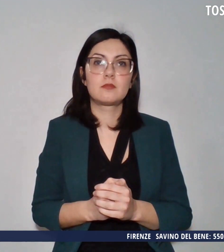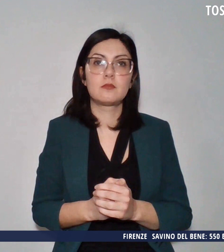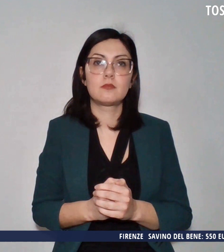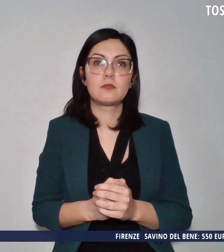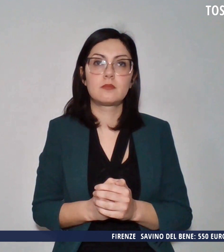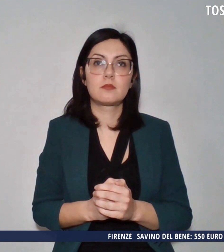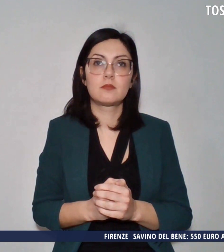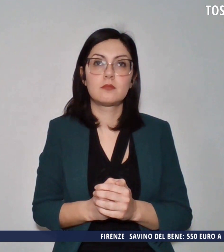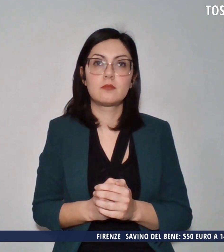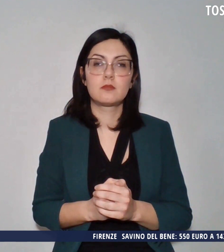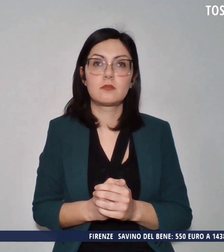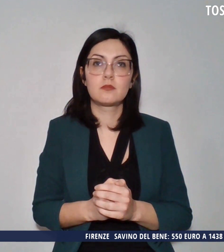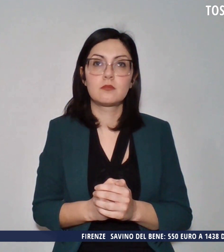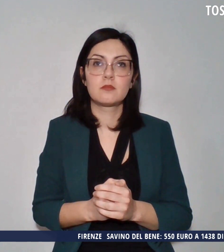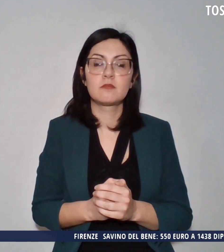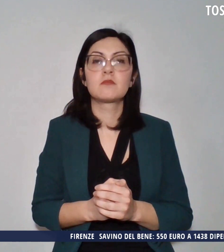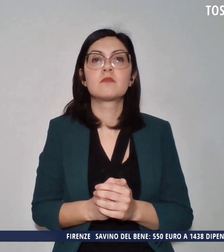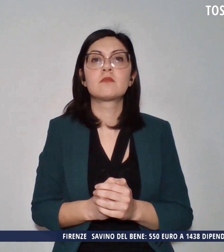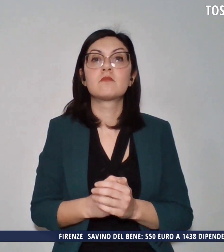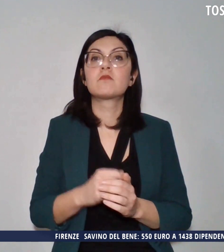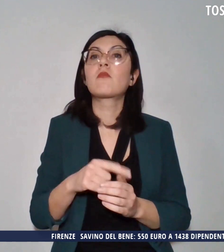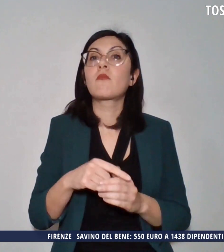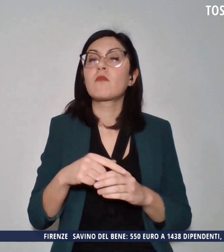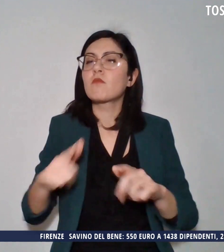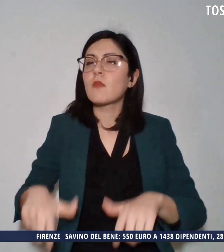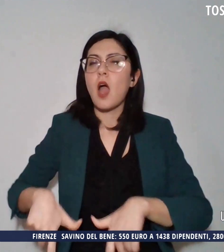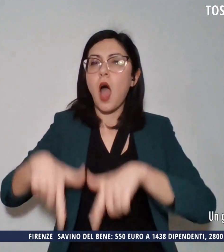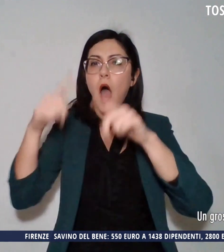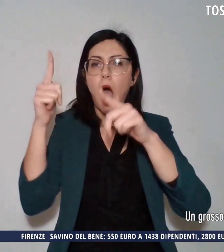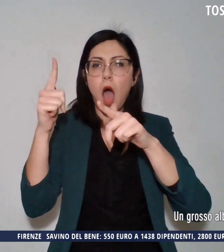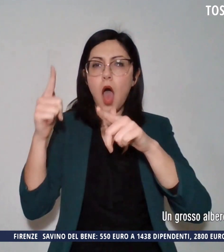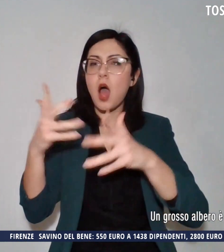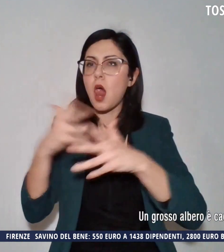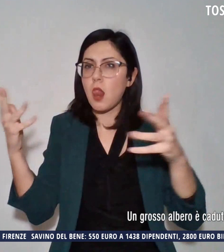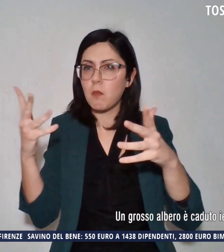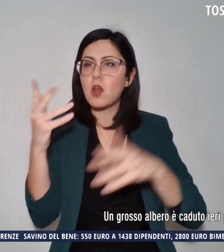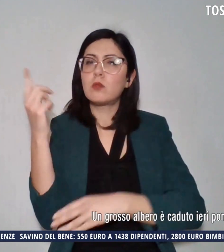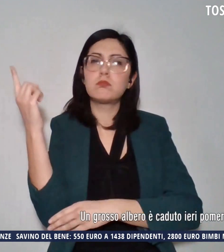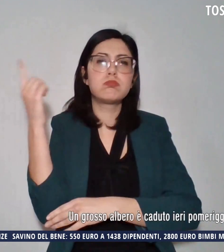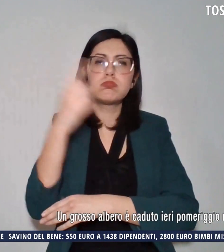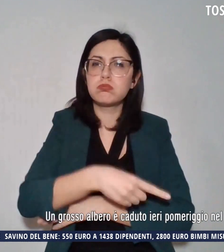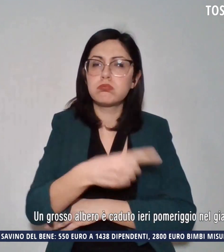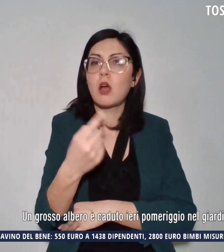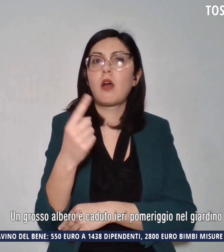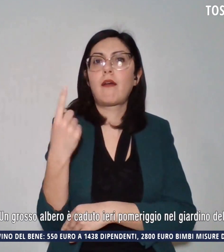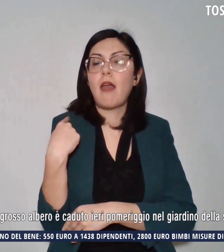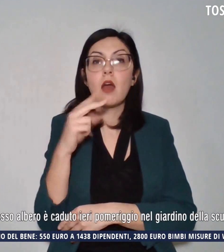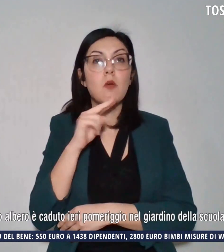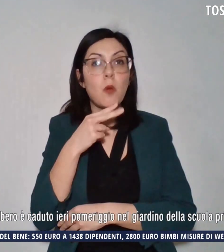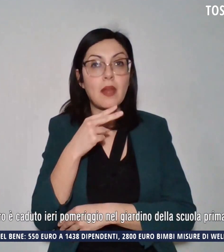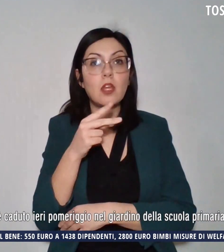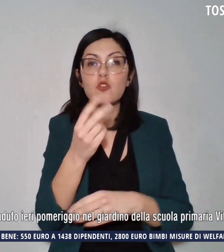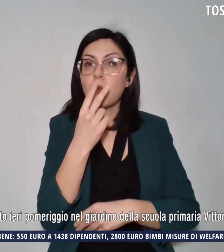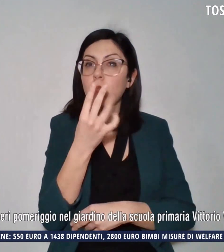Lasciamo la festa della donna. Un grosso albero è caduto ieri pomeriggio nel giardino della scuola primaria